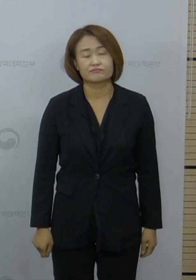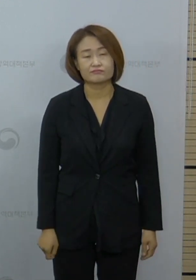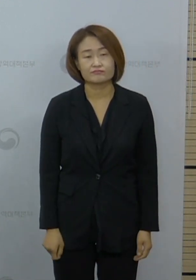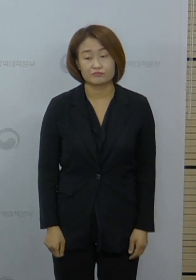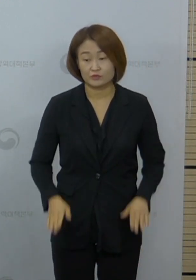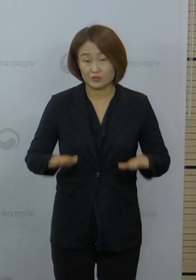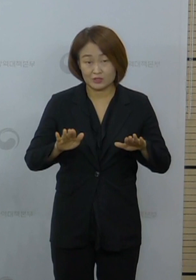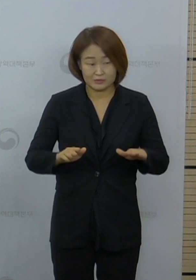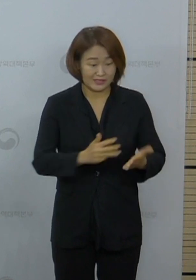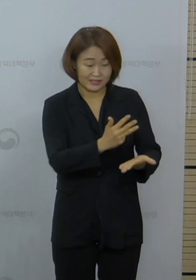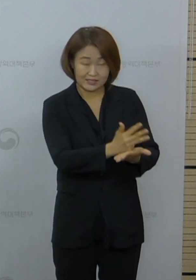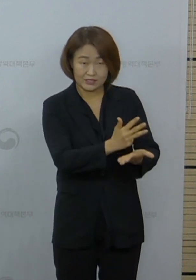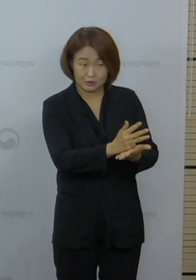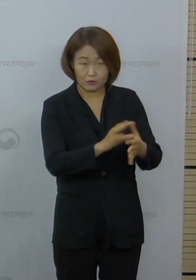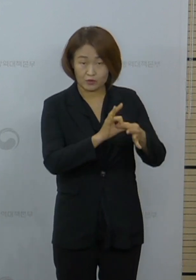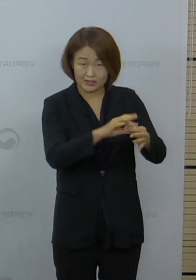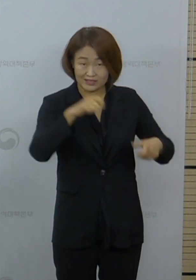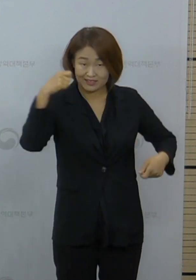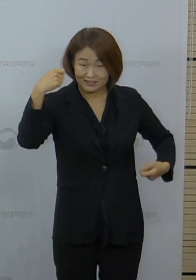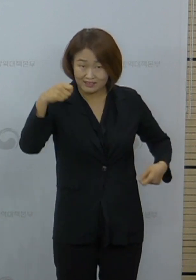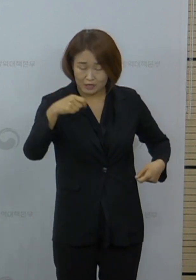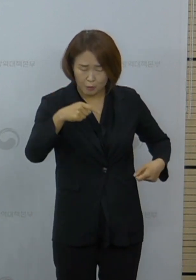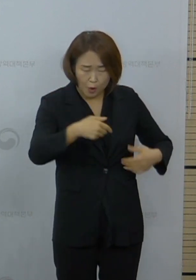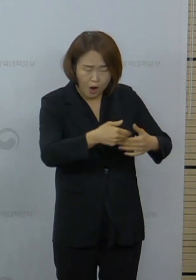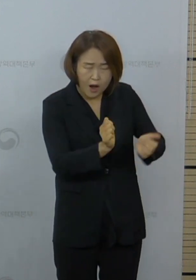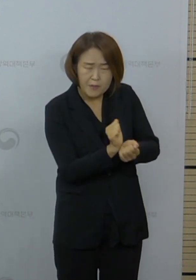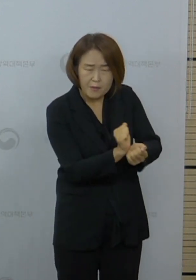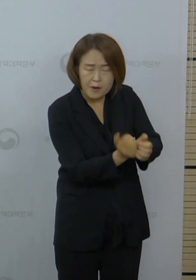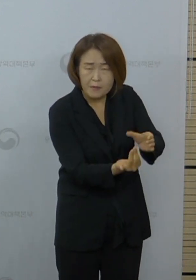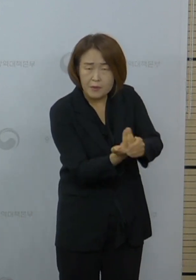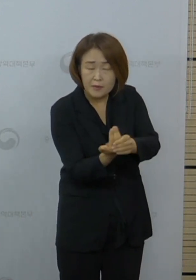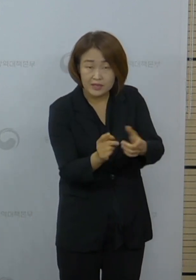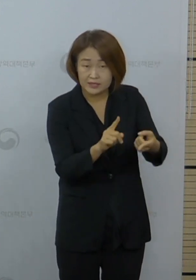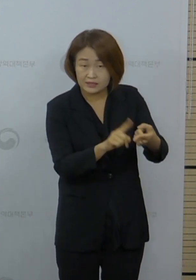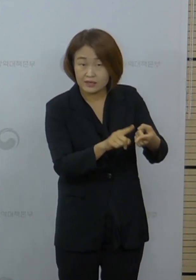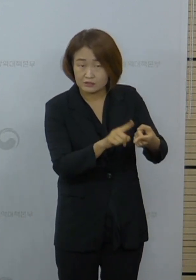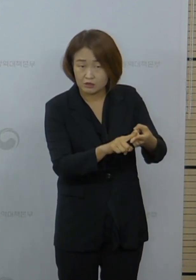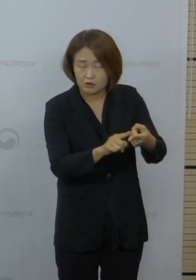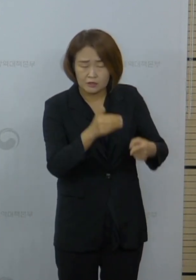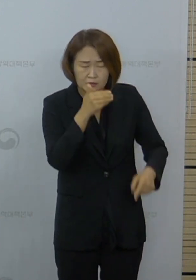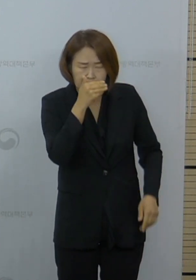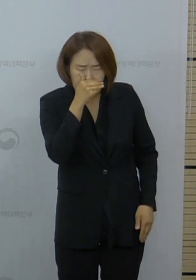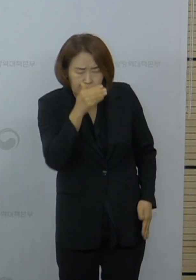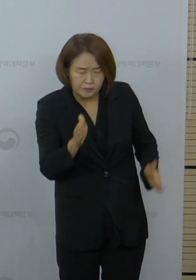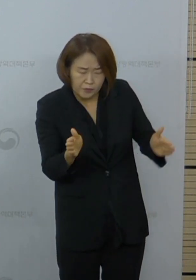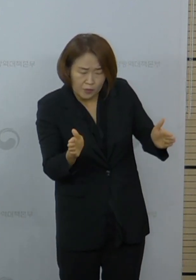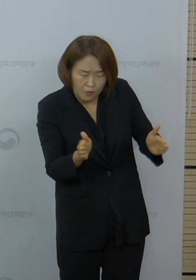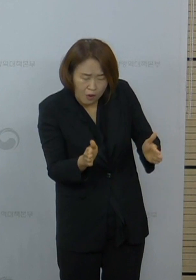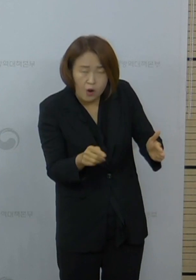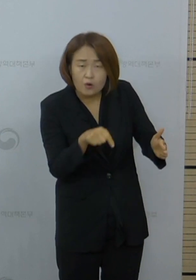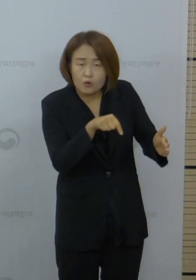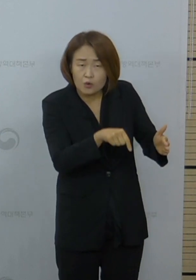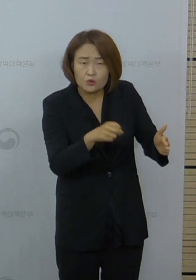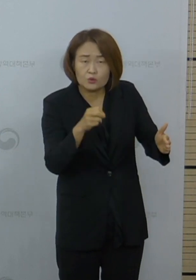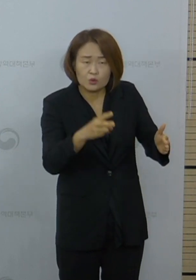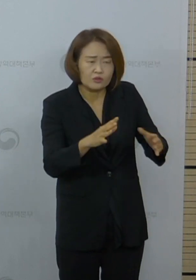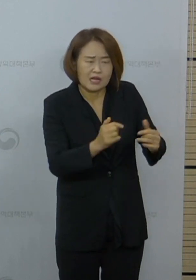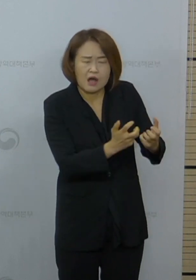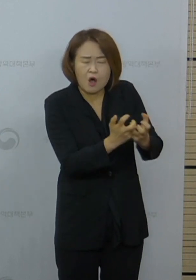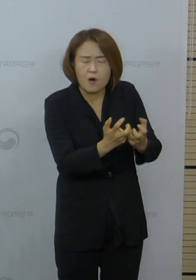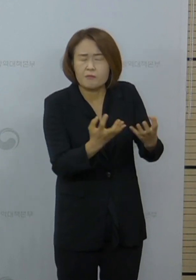이번 이태원 클럽 집단 발병과 관련해서 밀폐된 시설에서 또 밀도가 높은